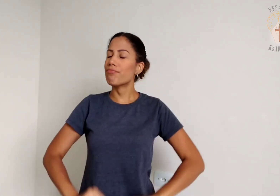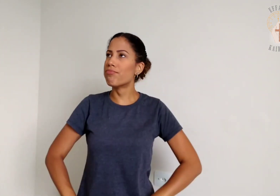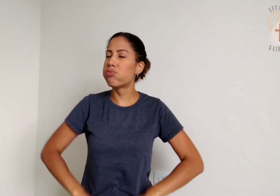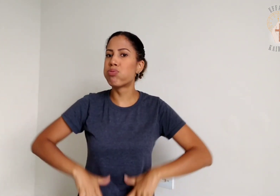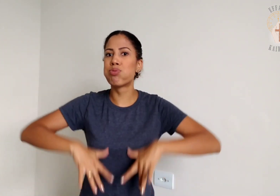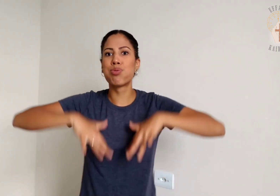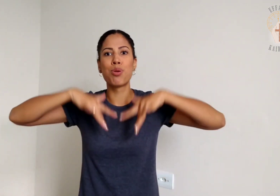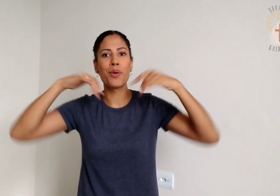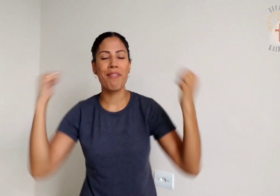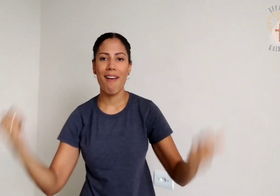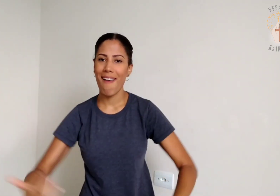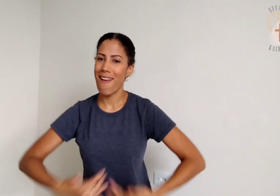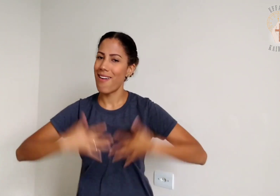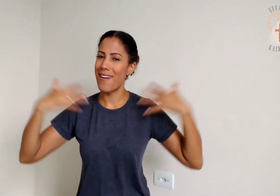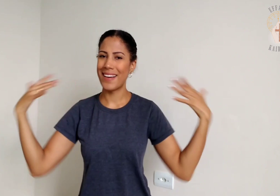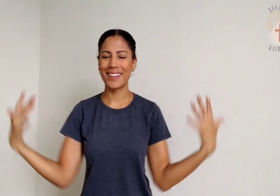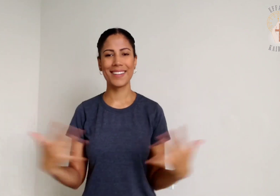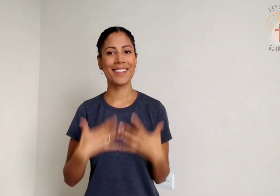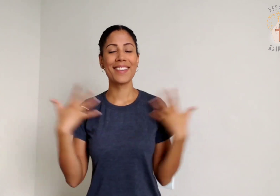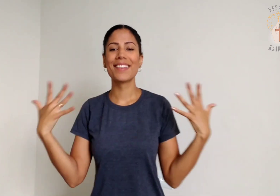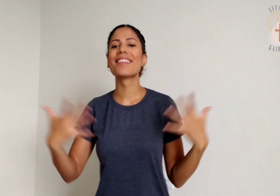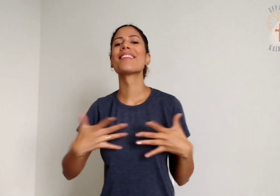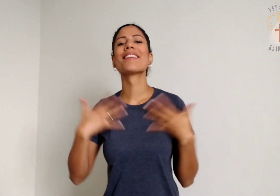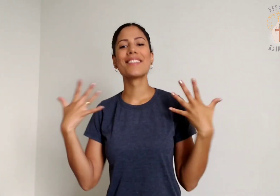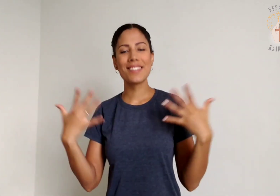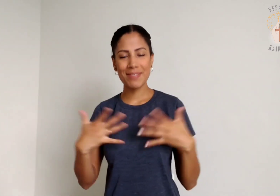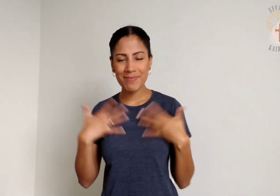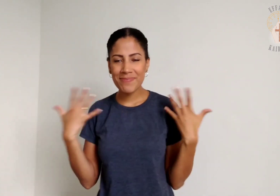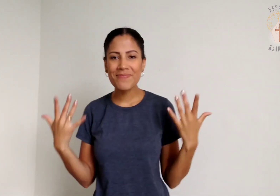presença me encherá de alegria.